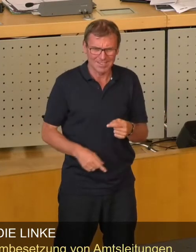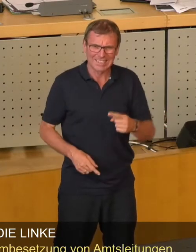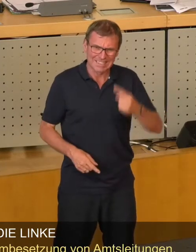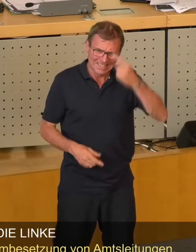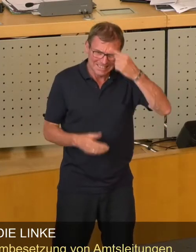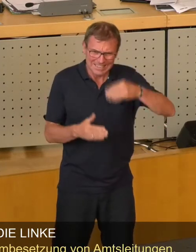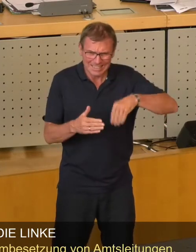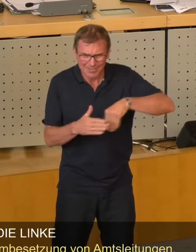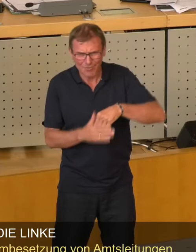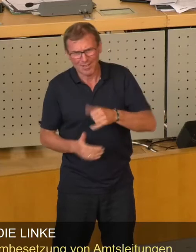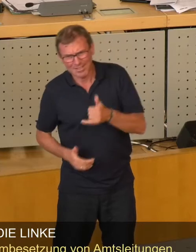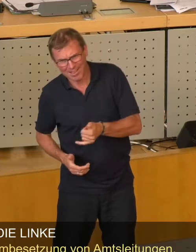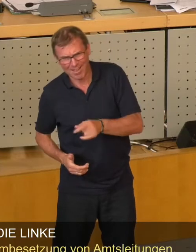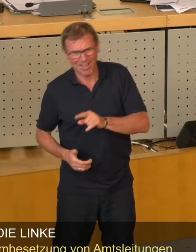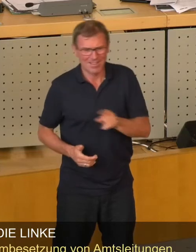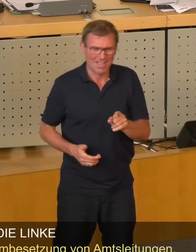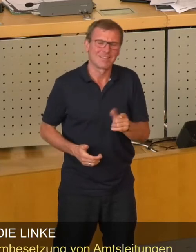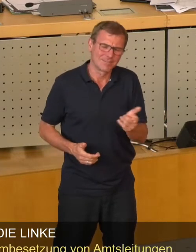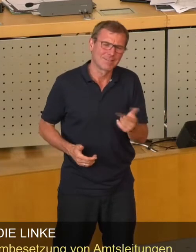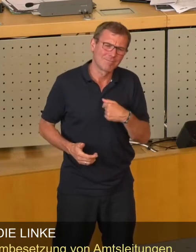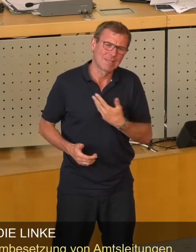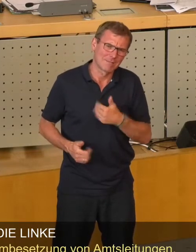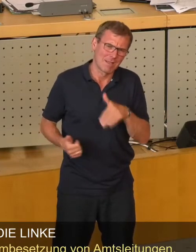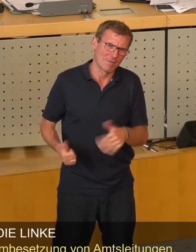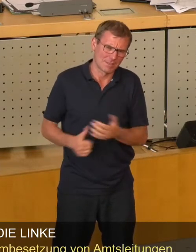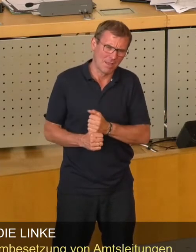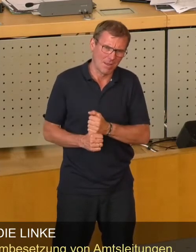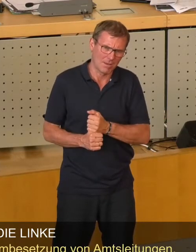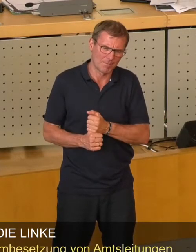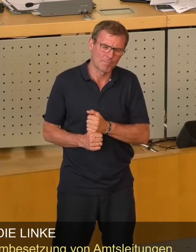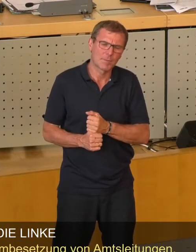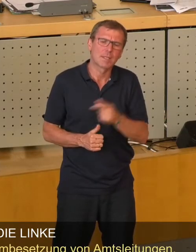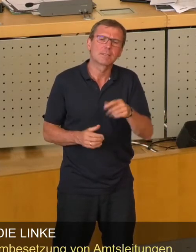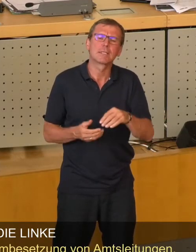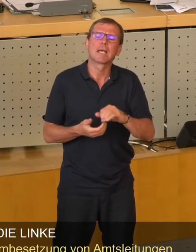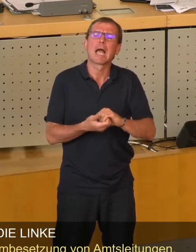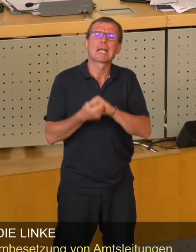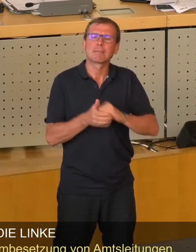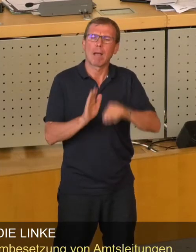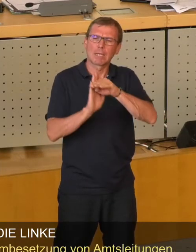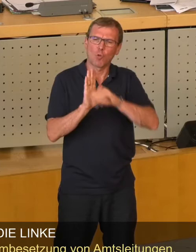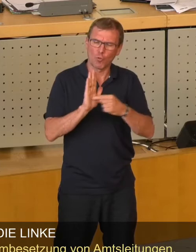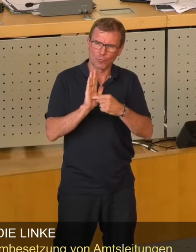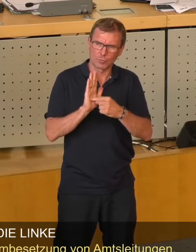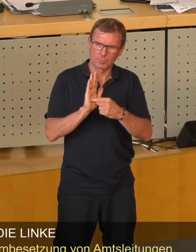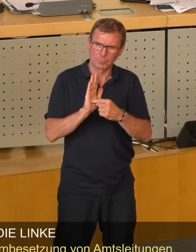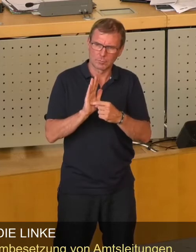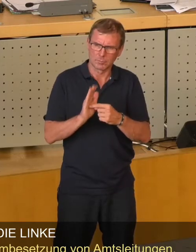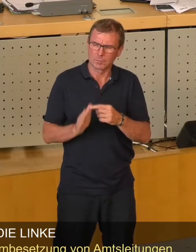da darf man eben Zweifel haben. Jetzt wurde auch die Regelung der Gemeindeordnung angeführt, dass eben